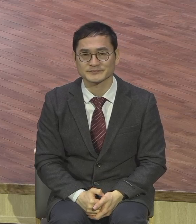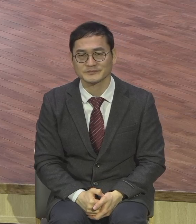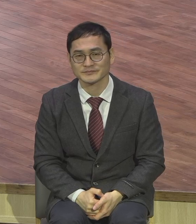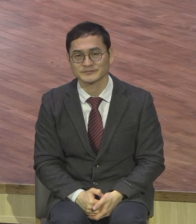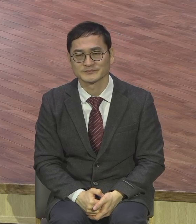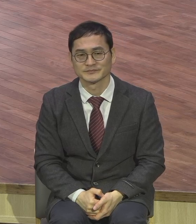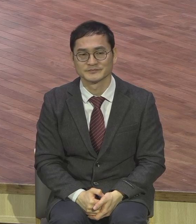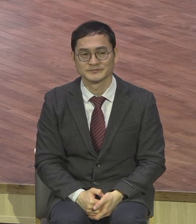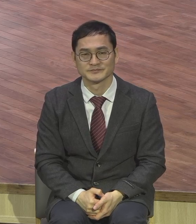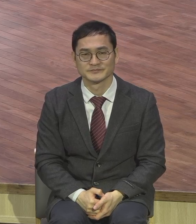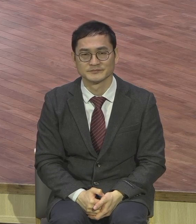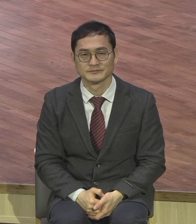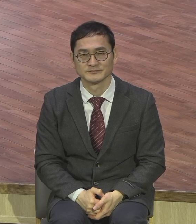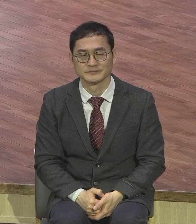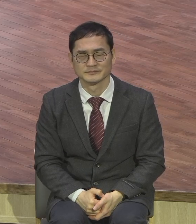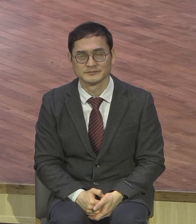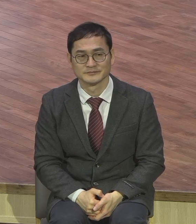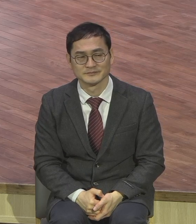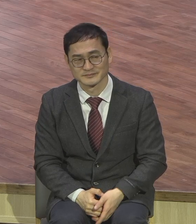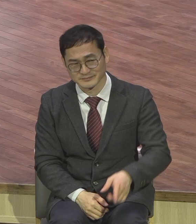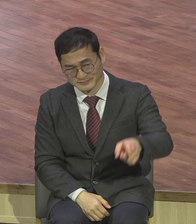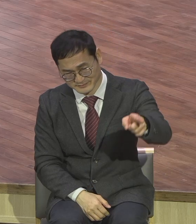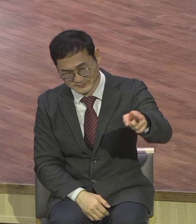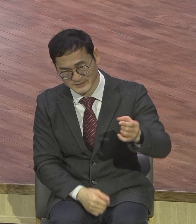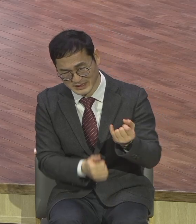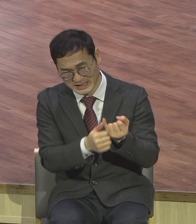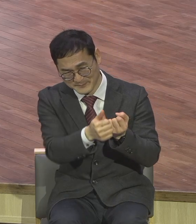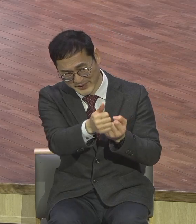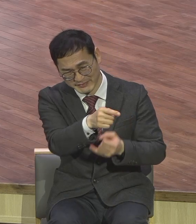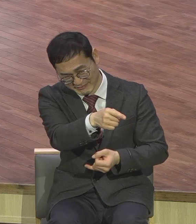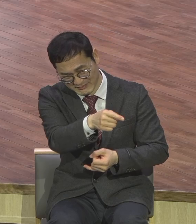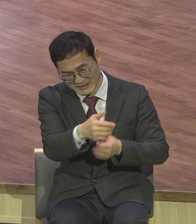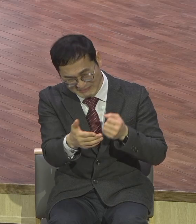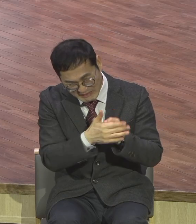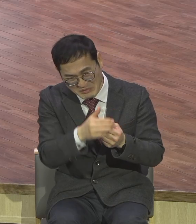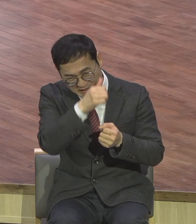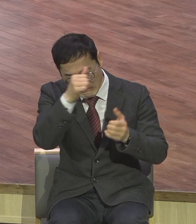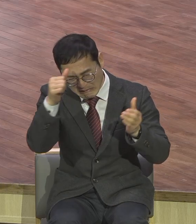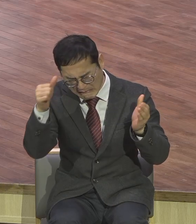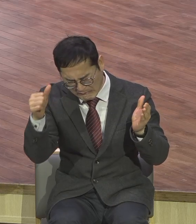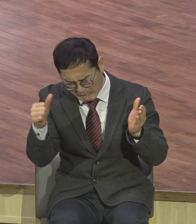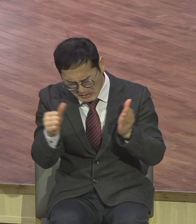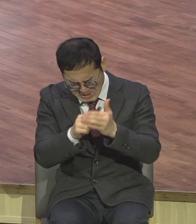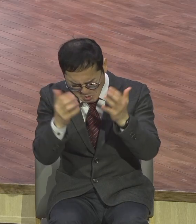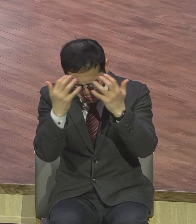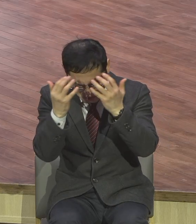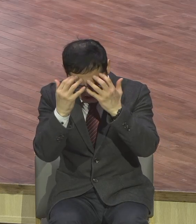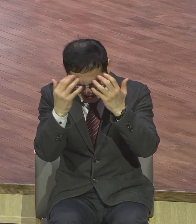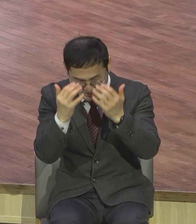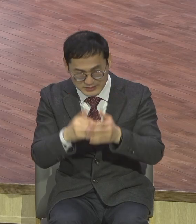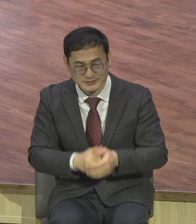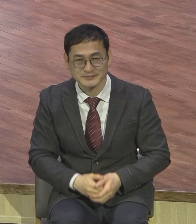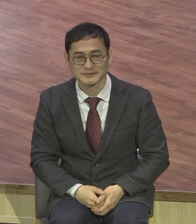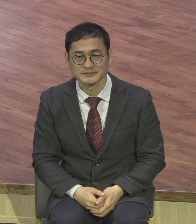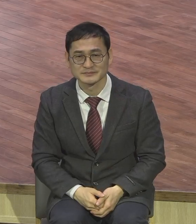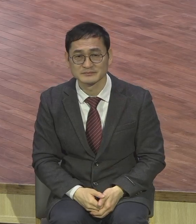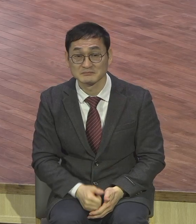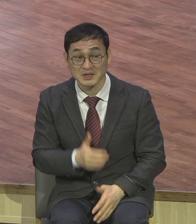저 남편 때문에 평생 고생이야 그거 완전히 너 죽고 나 죽 겁니다 복음